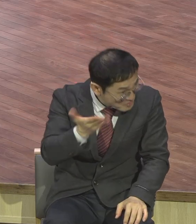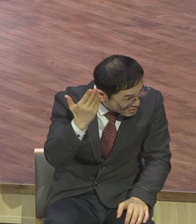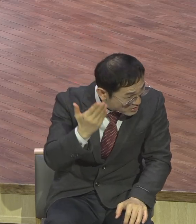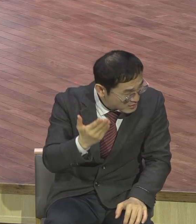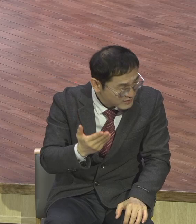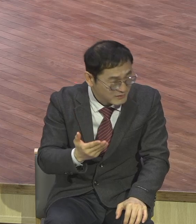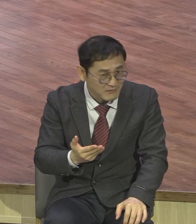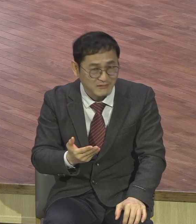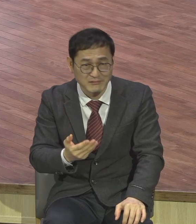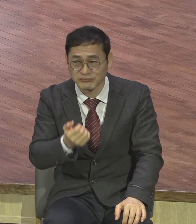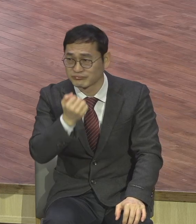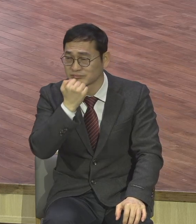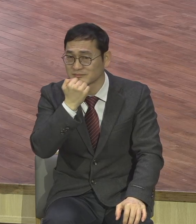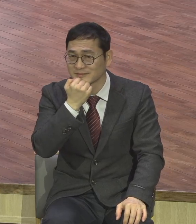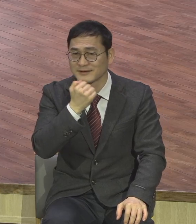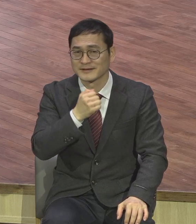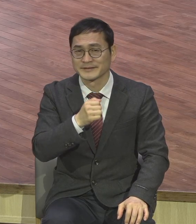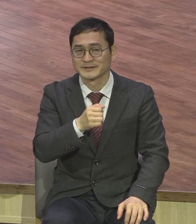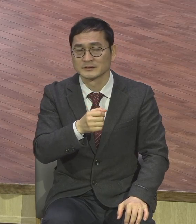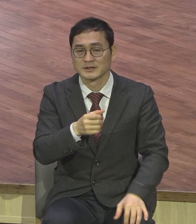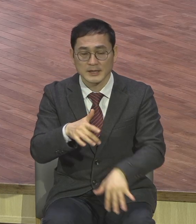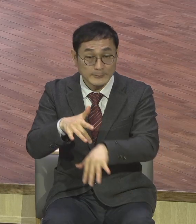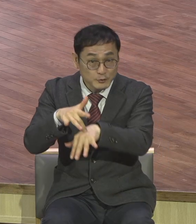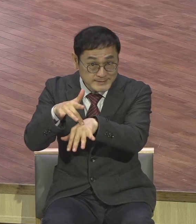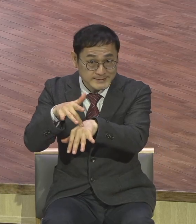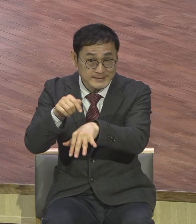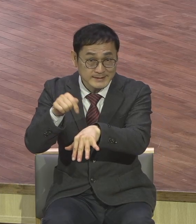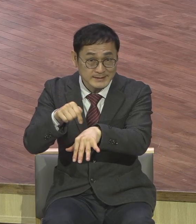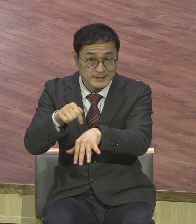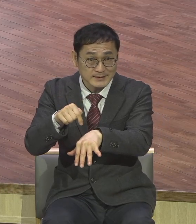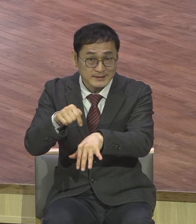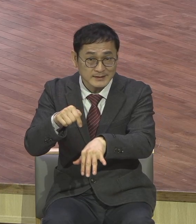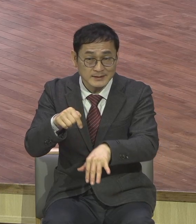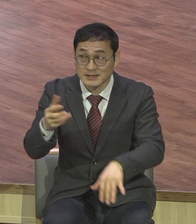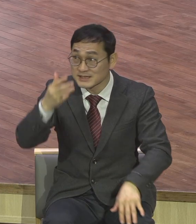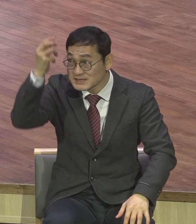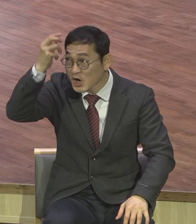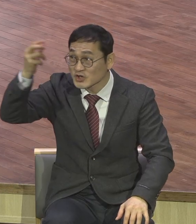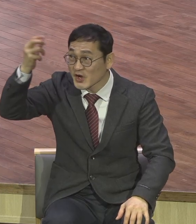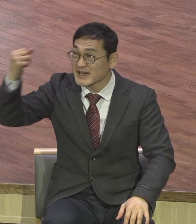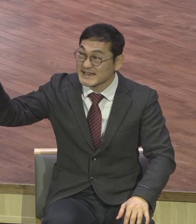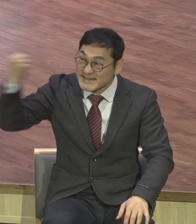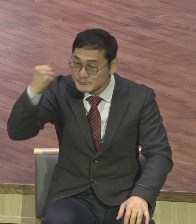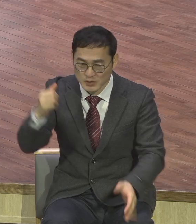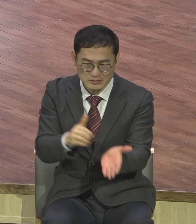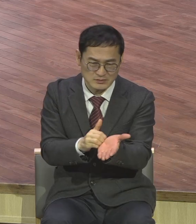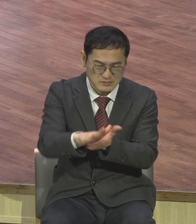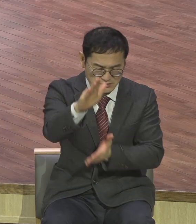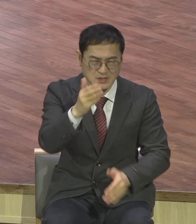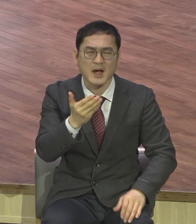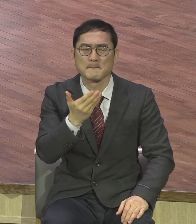귀신은 성령의 힘으로 쫓아낼 수 있다 라고 그렇게